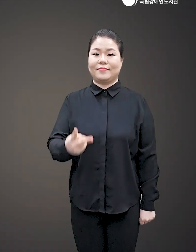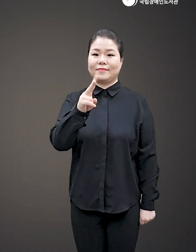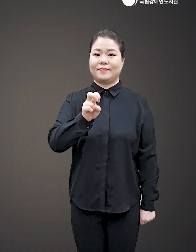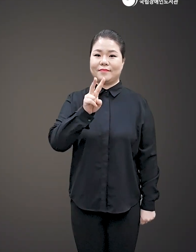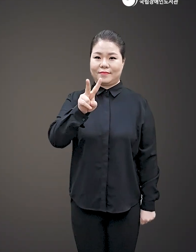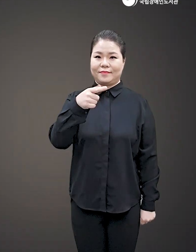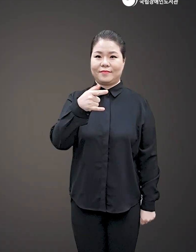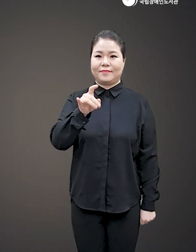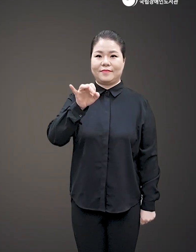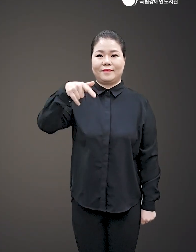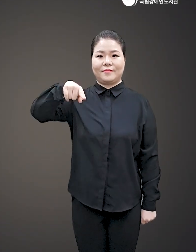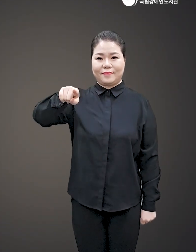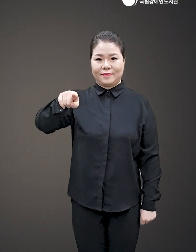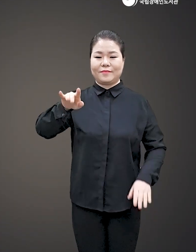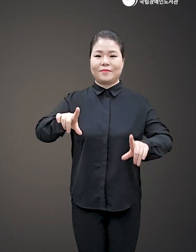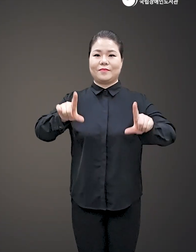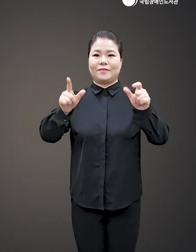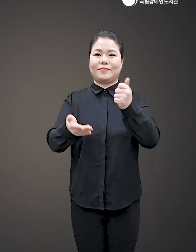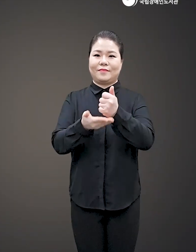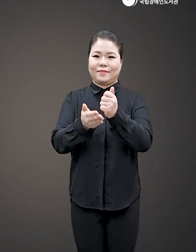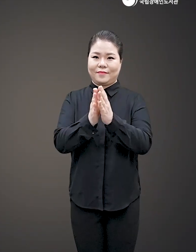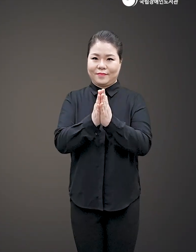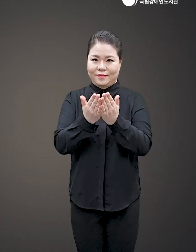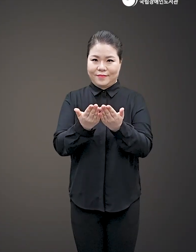네이처 올해의 채